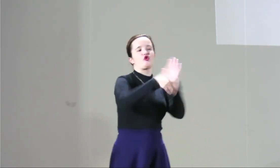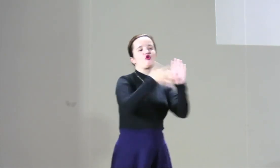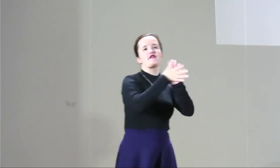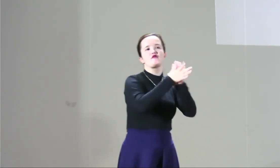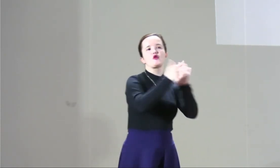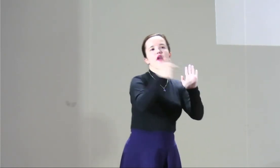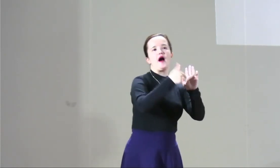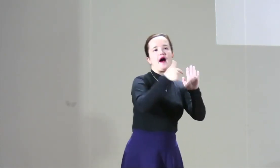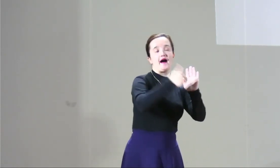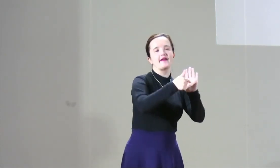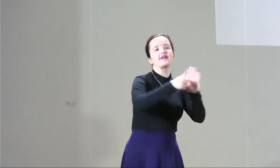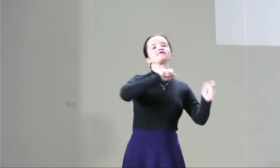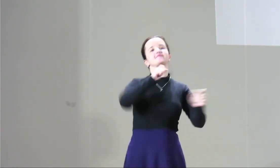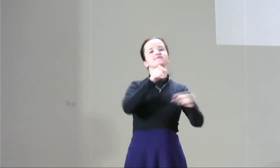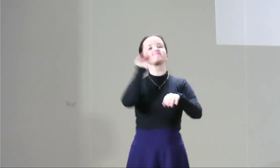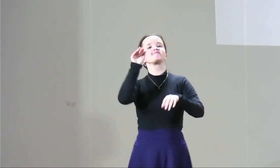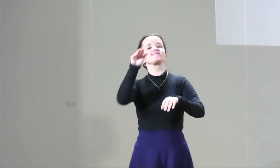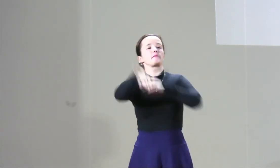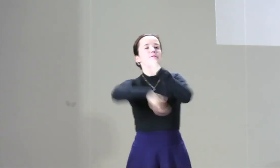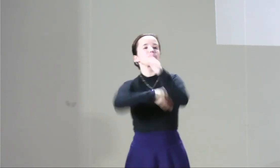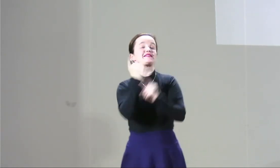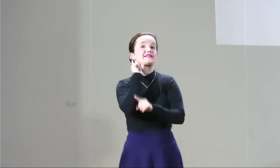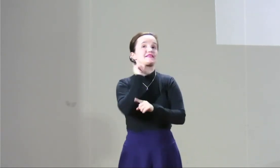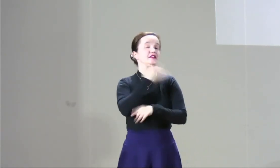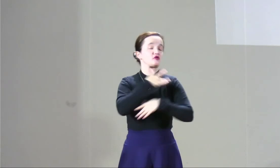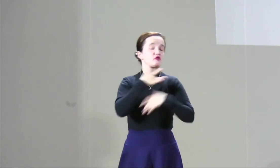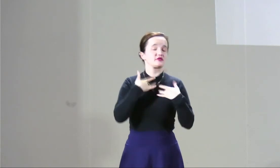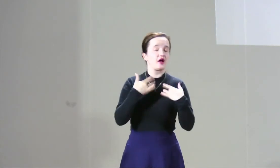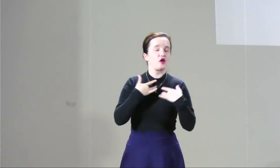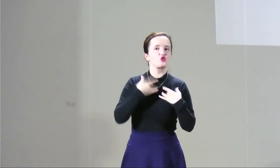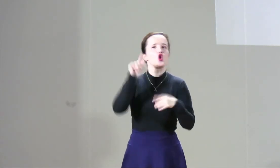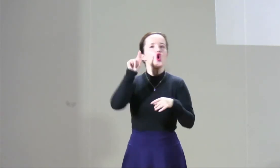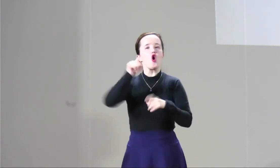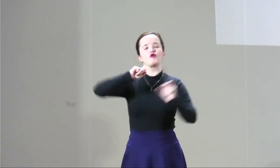procesos de protección y de generar ese tipo